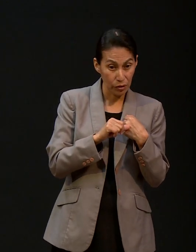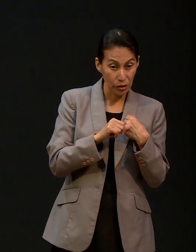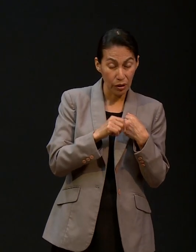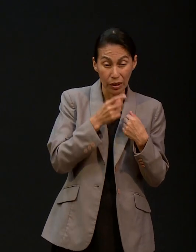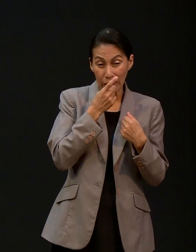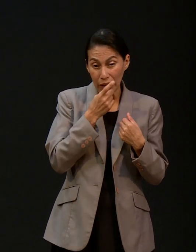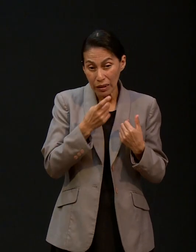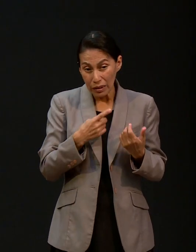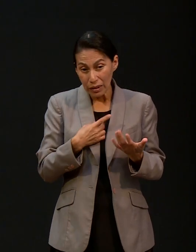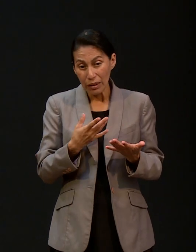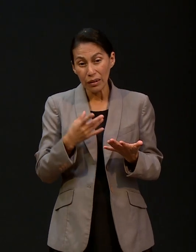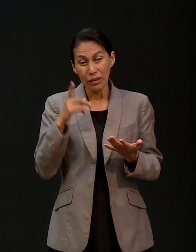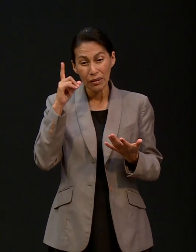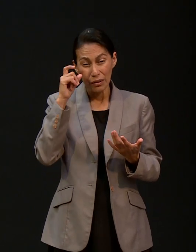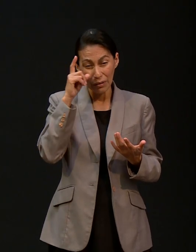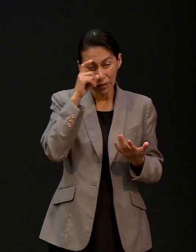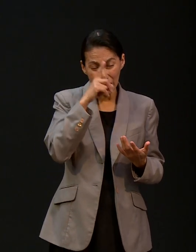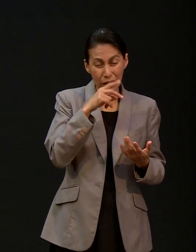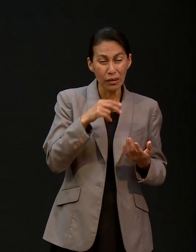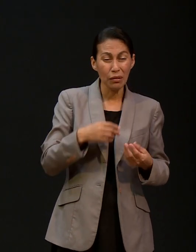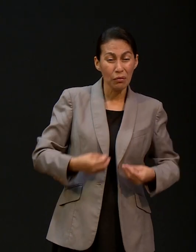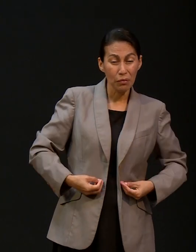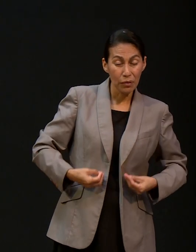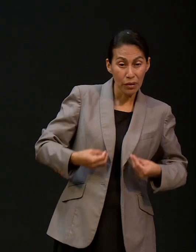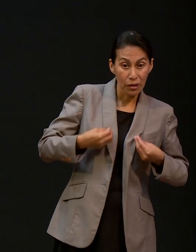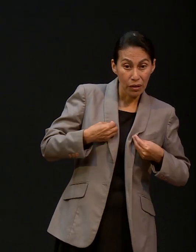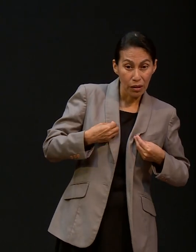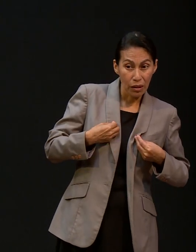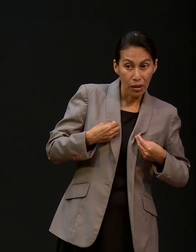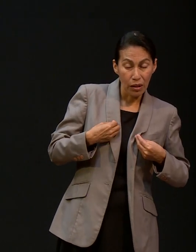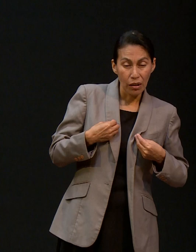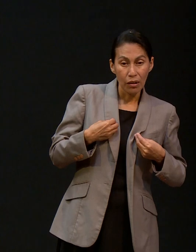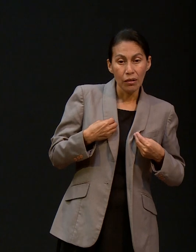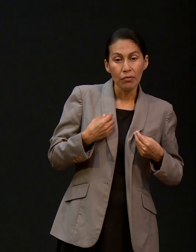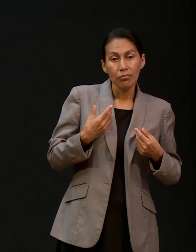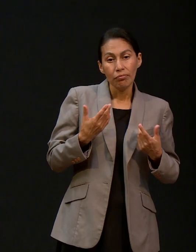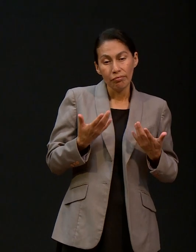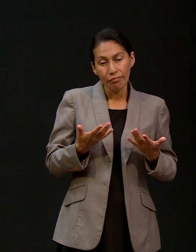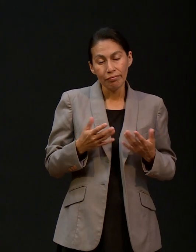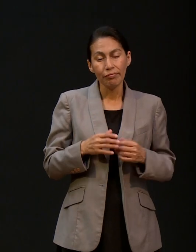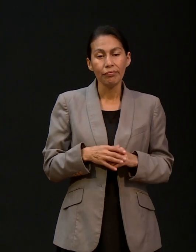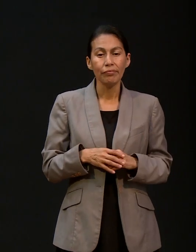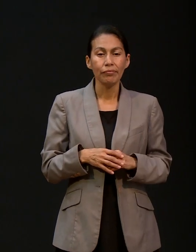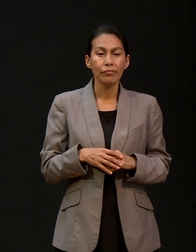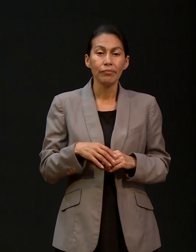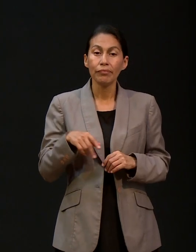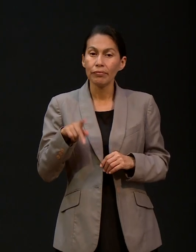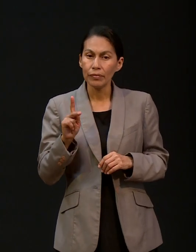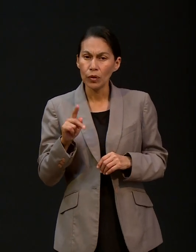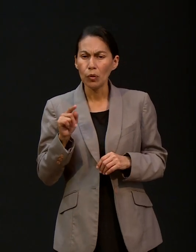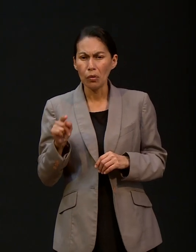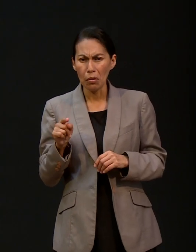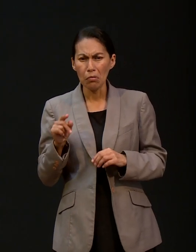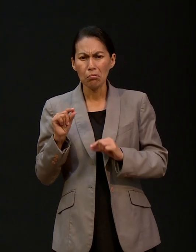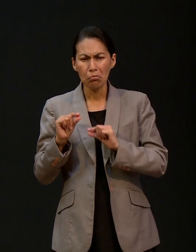intestino nos decían que pues las probabilidades de vida no eran muchas. Sin embargo, Él se fue